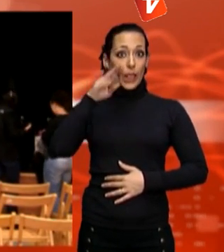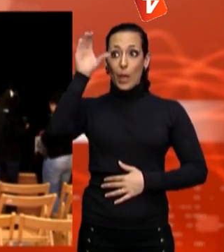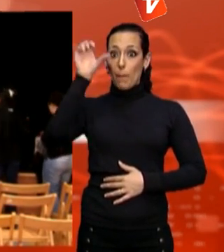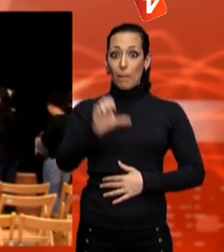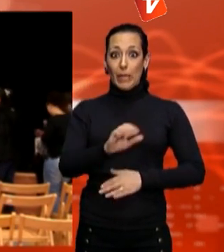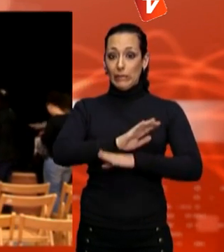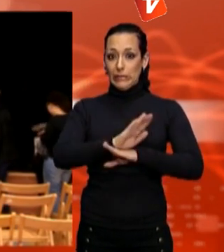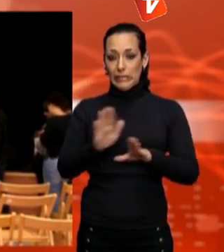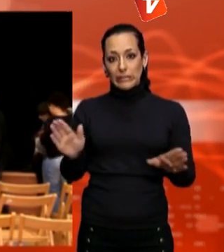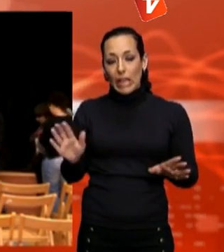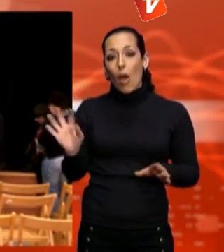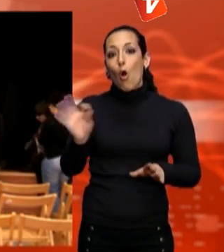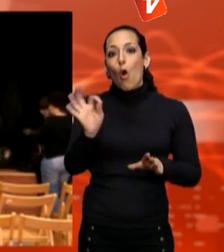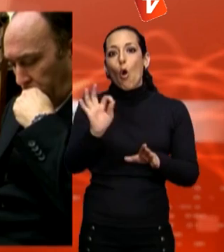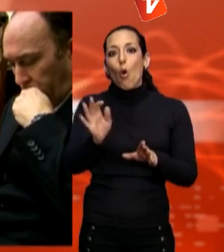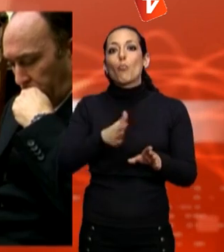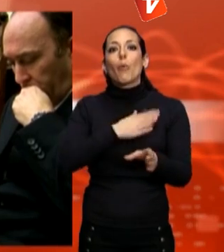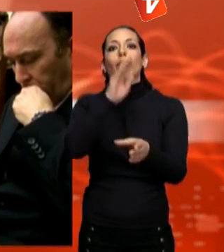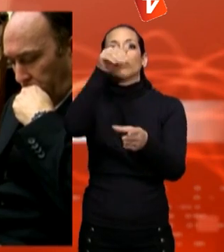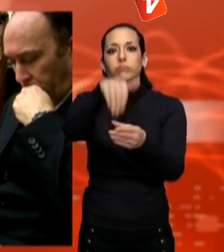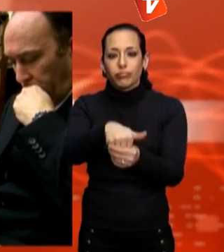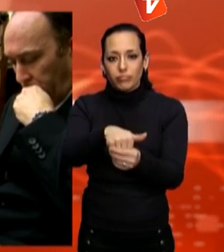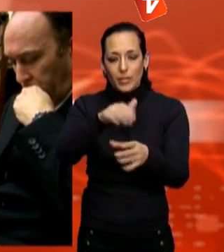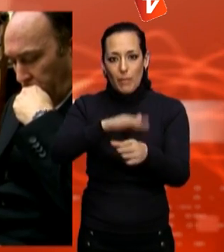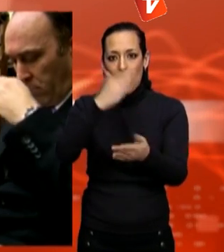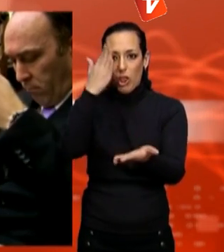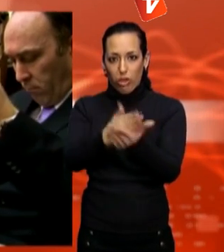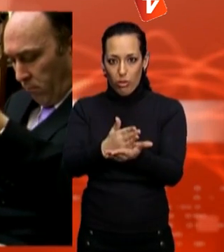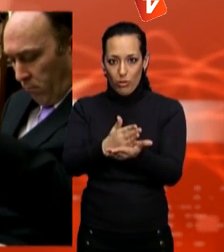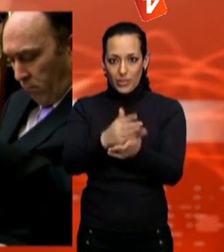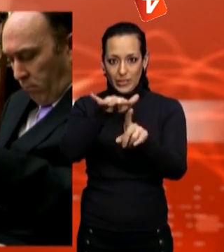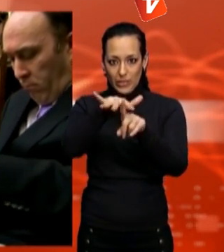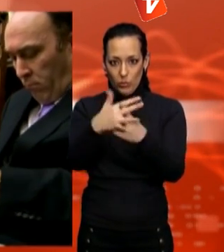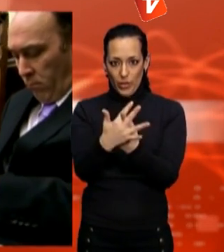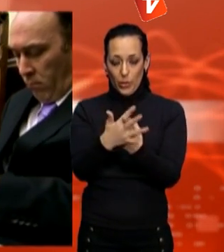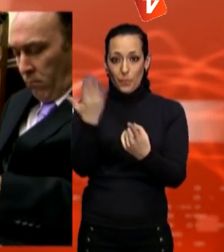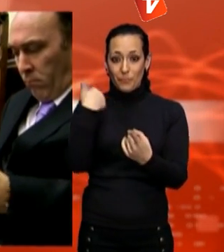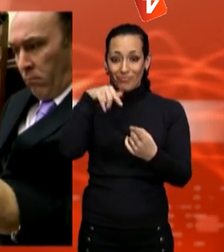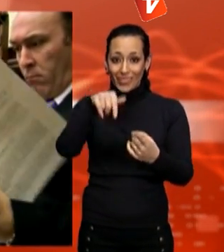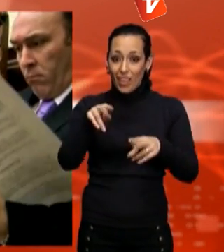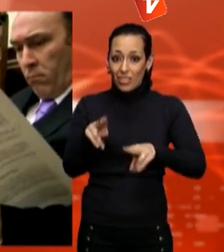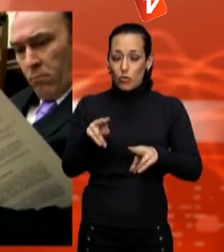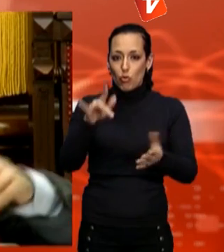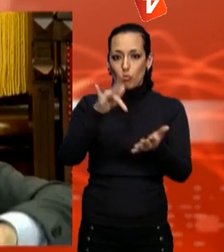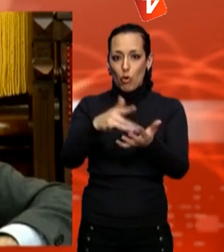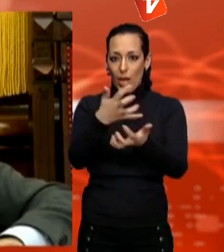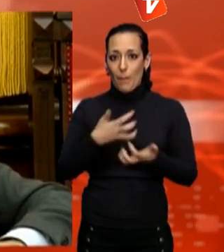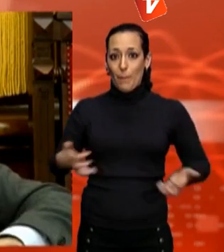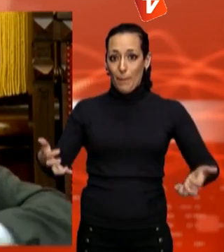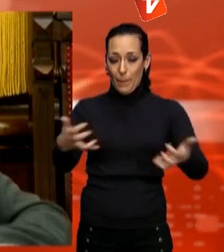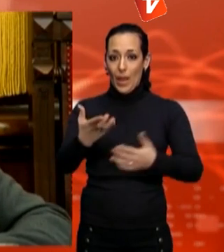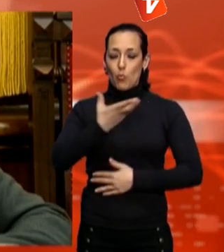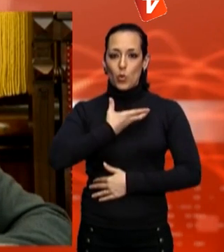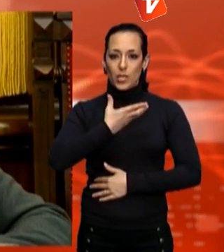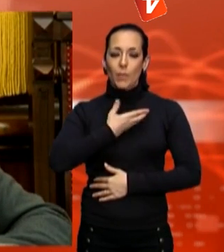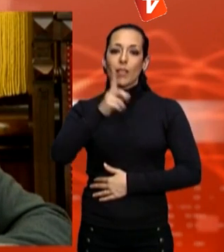poden aturar la pilota. En el ple municipal d'aquest dijous, l'equip de govern, respondent a una pregunta del Partit Popular, ha dit que l'Ajuntament